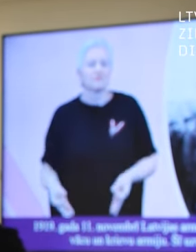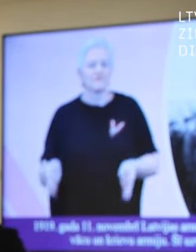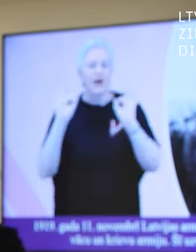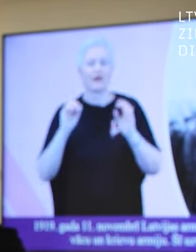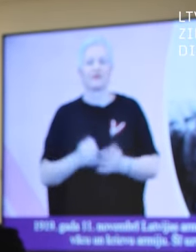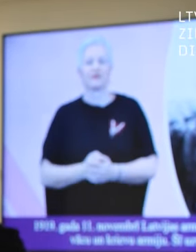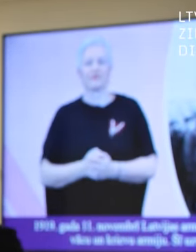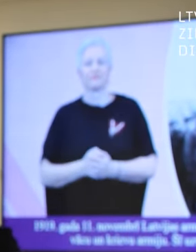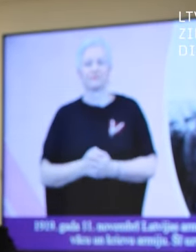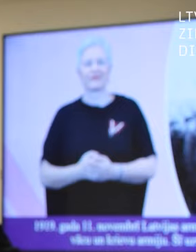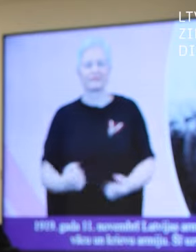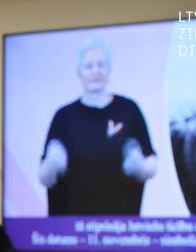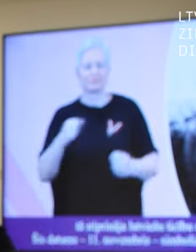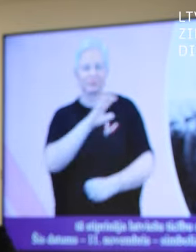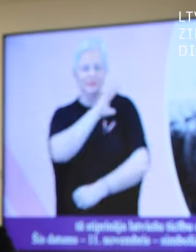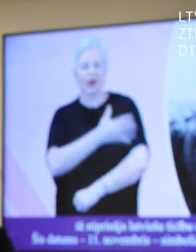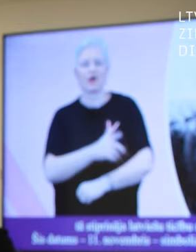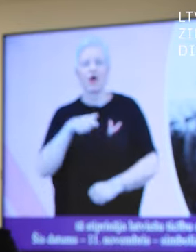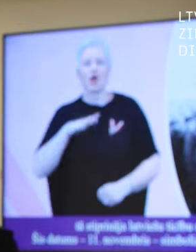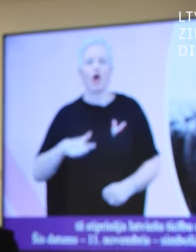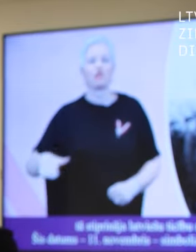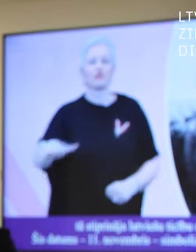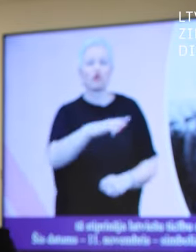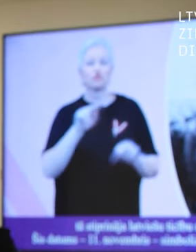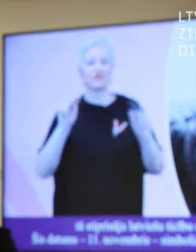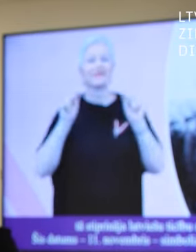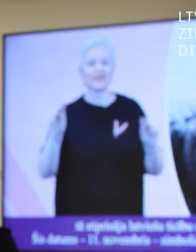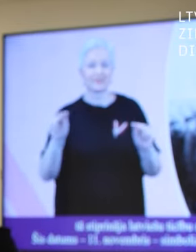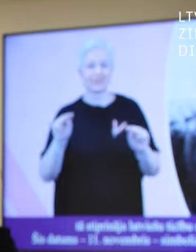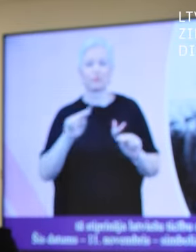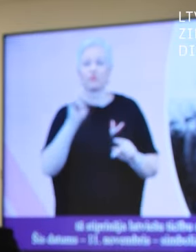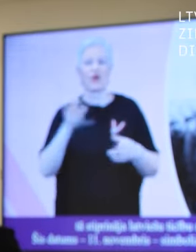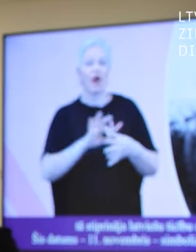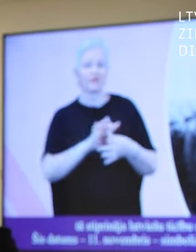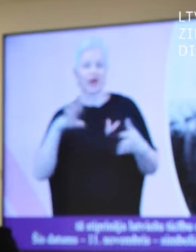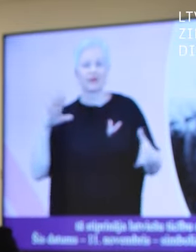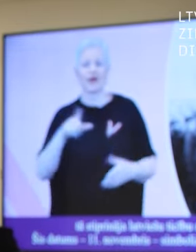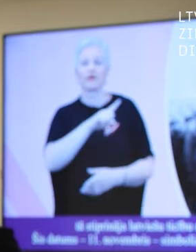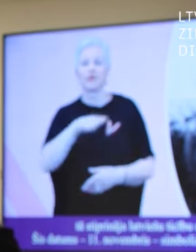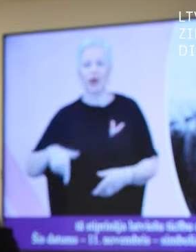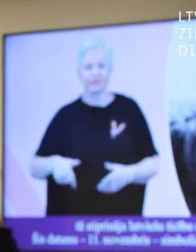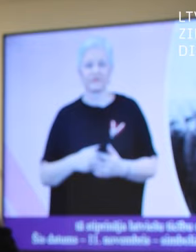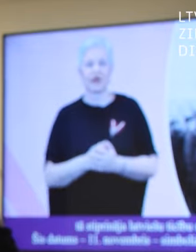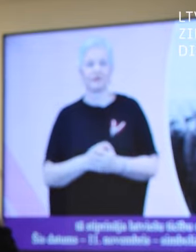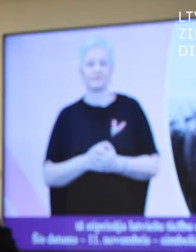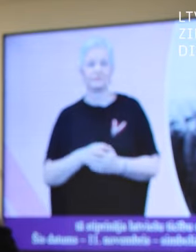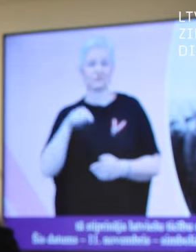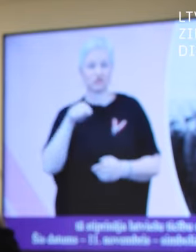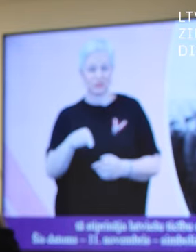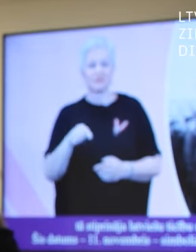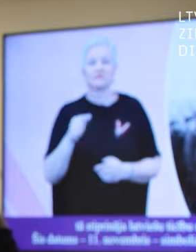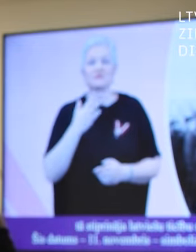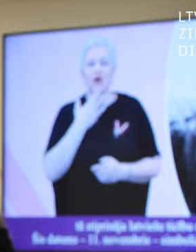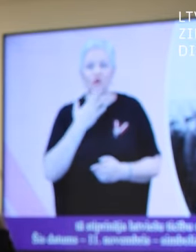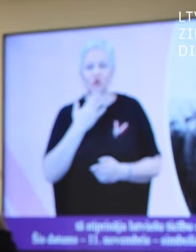tekstu. Redziet, kas palietu. Kā noskaidrojās, kā izrādās, tad nedzirdīgajiem